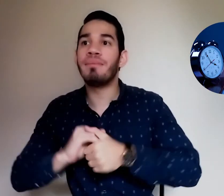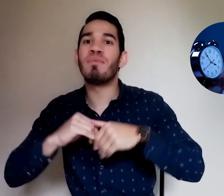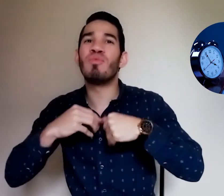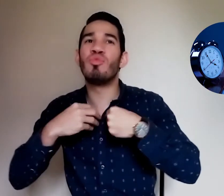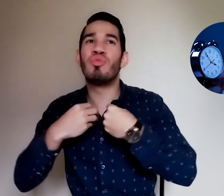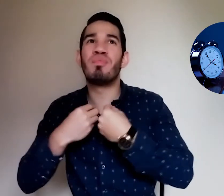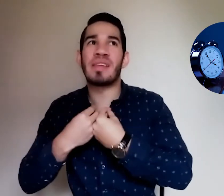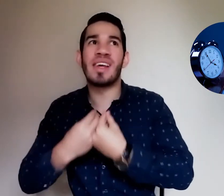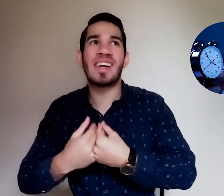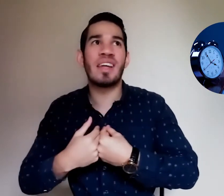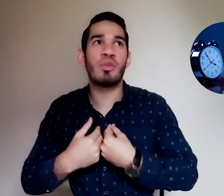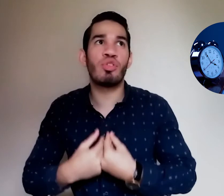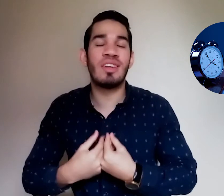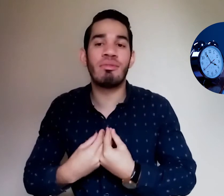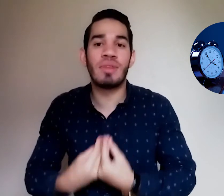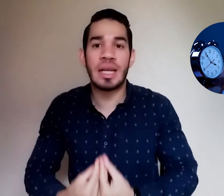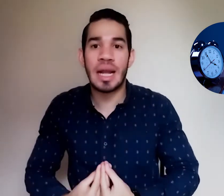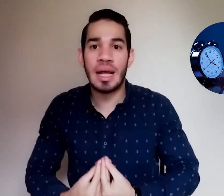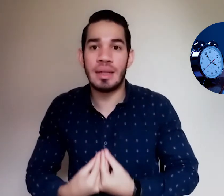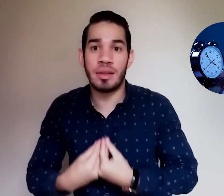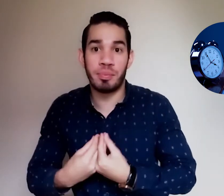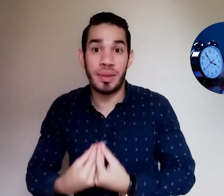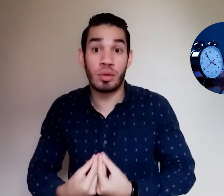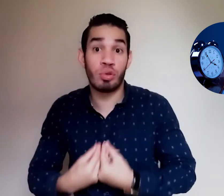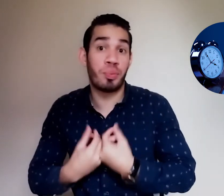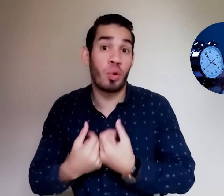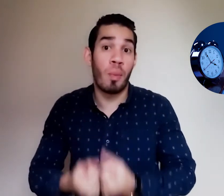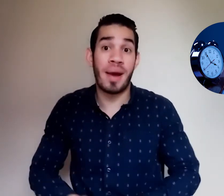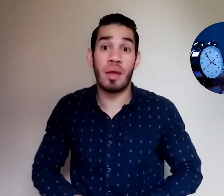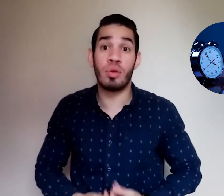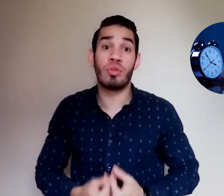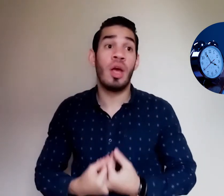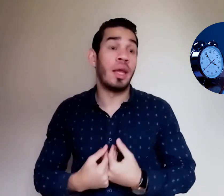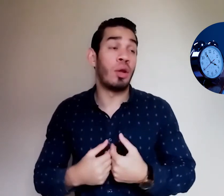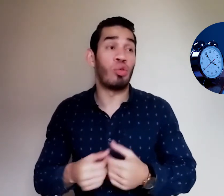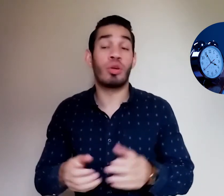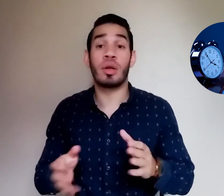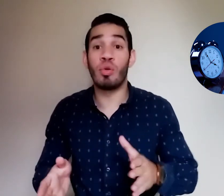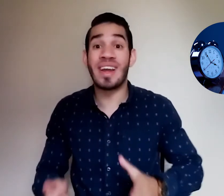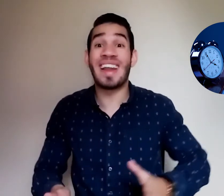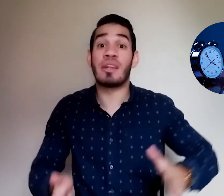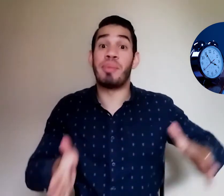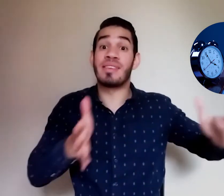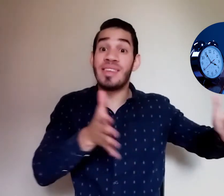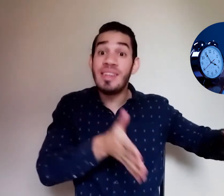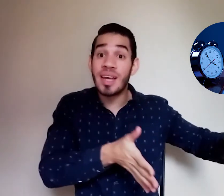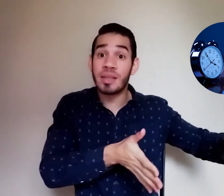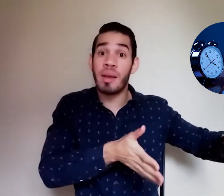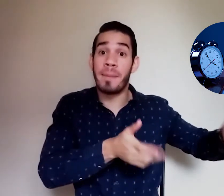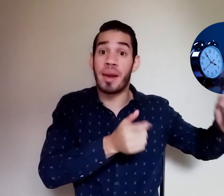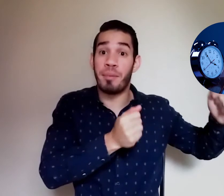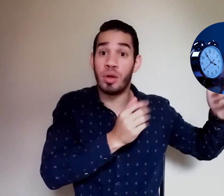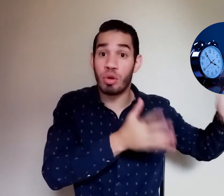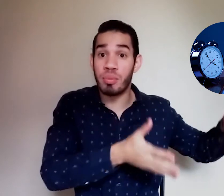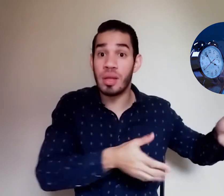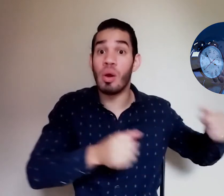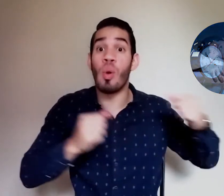pasar la noche entera despiertos preocupados incluso recurren a las pastillas para poder dormir o